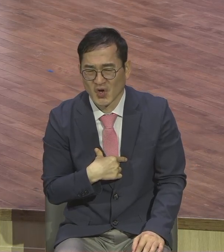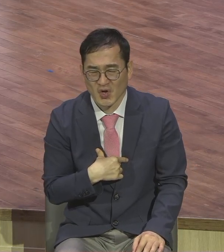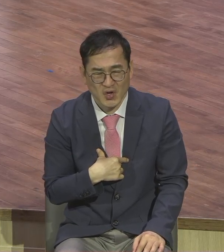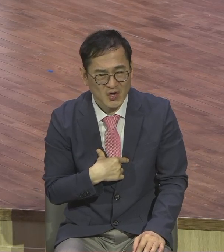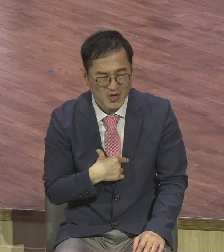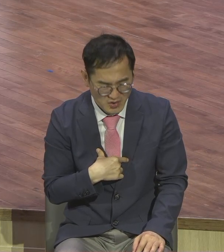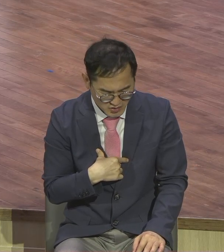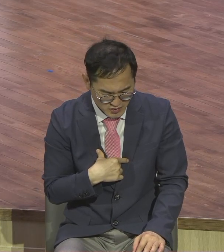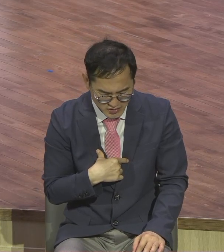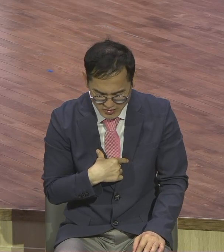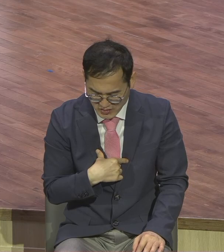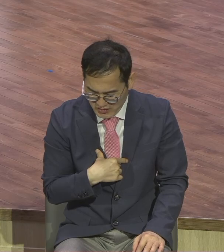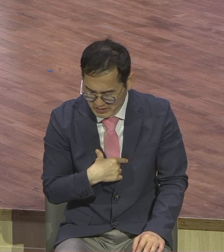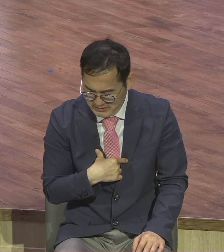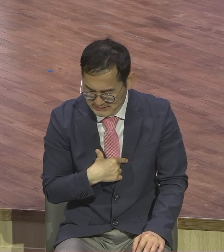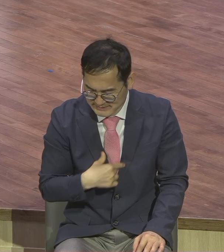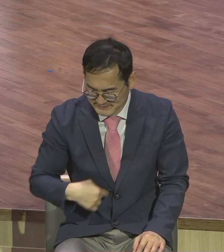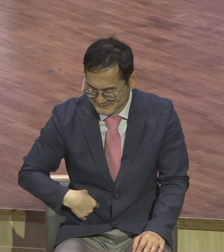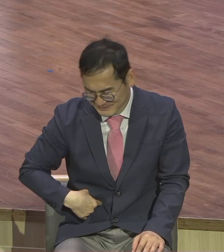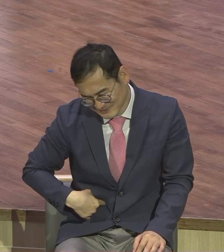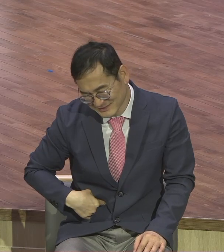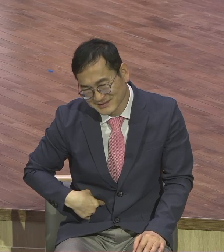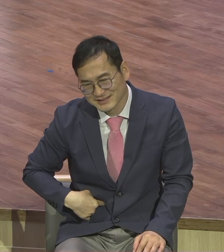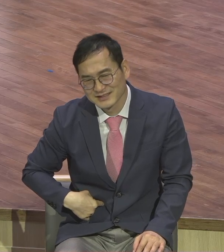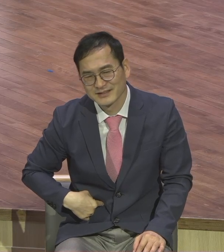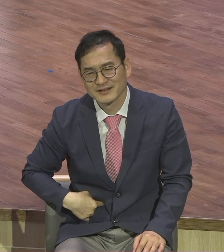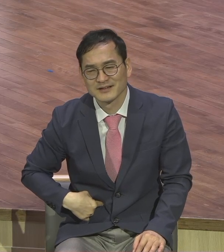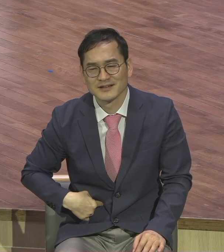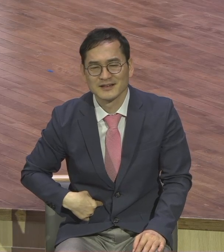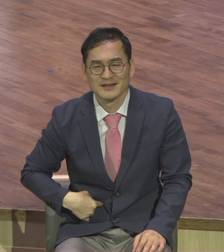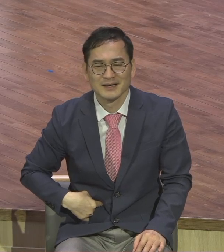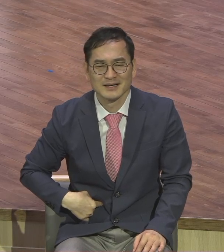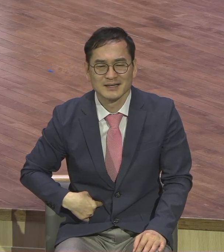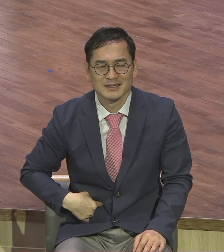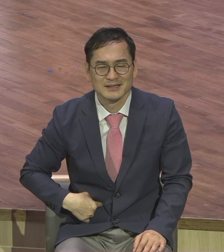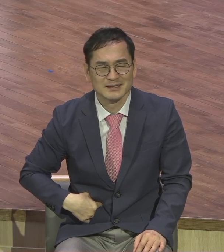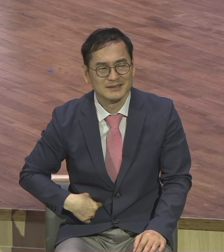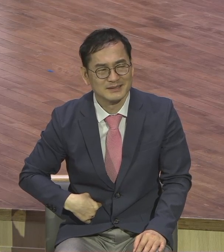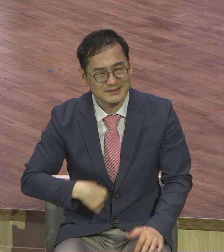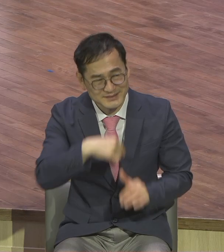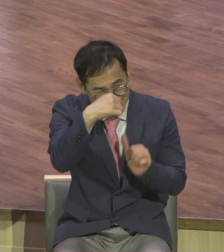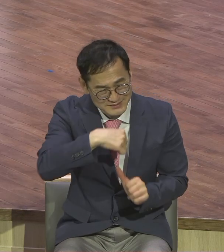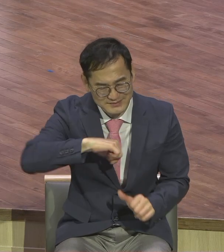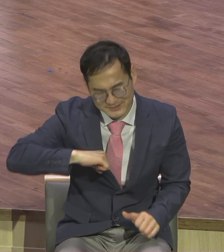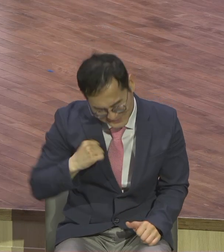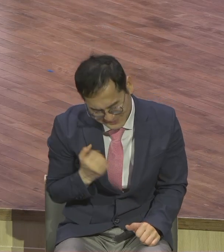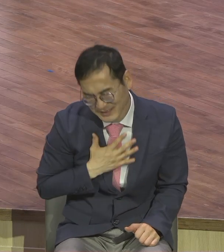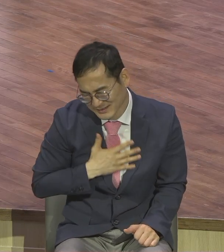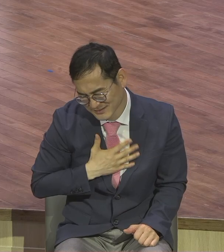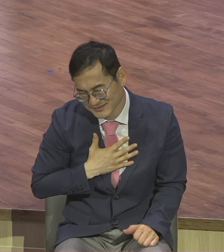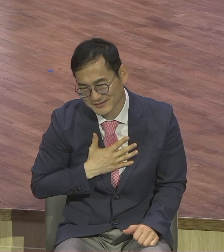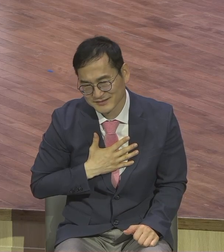잘못을 인정하고 아버지의 뜻을 따랐던 것처럼 이게 둘째 아들이 누구냐 세리와 장녀입니다.